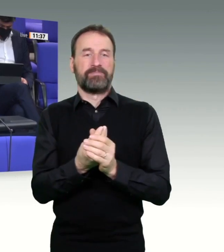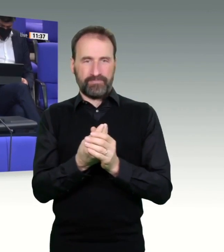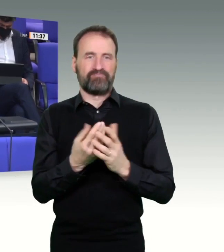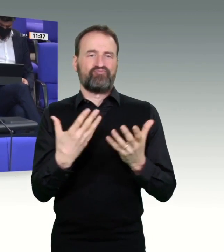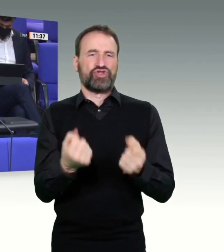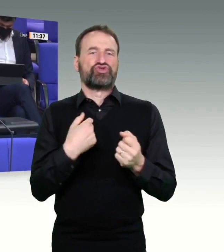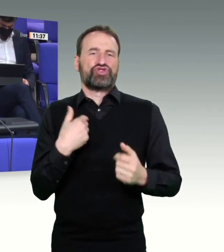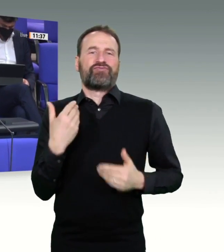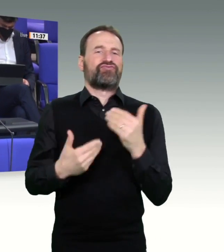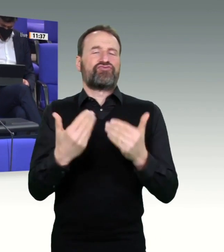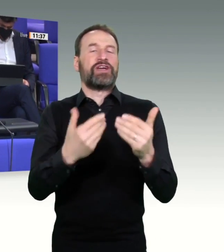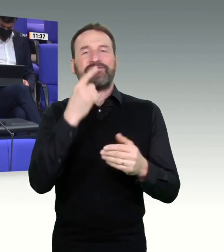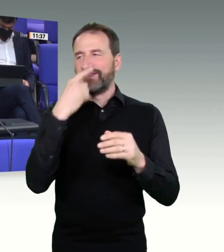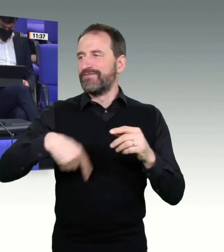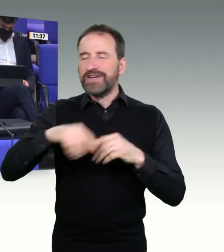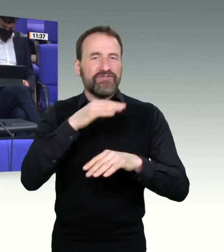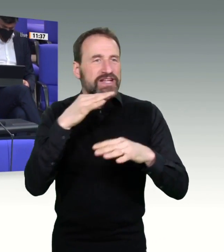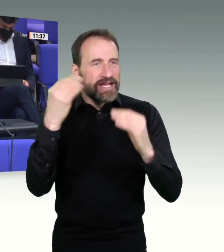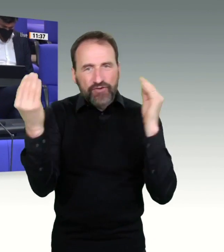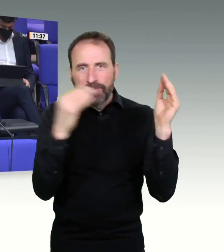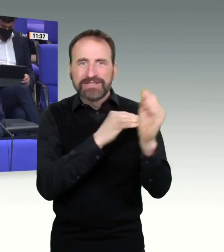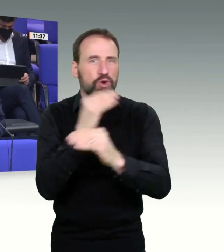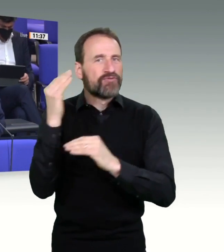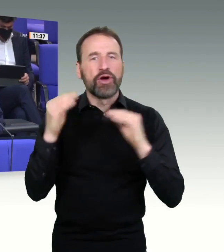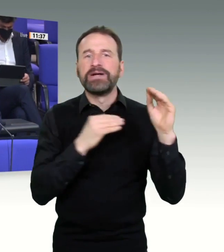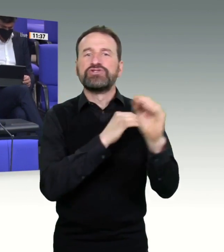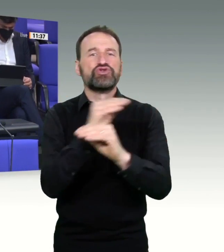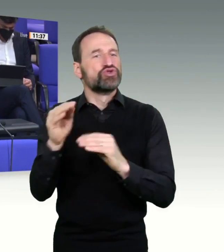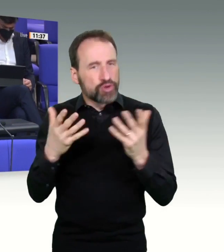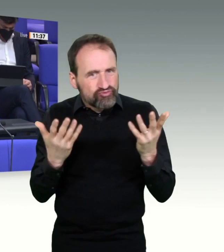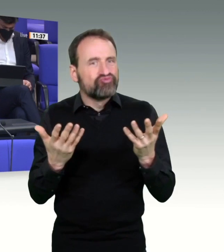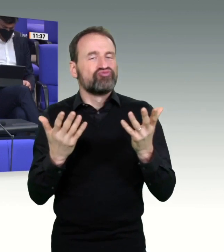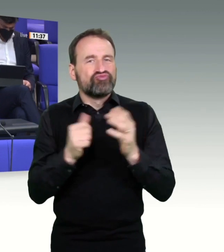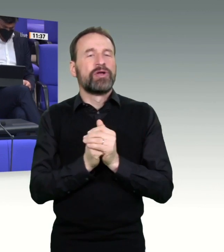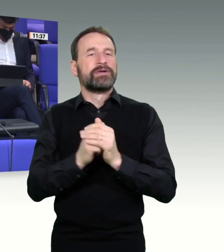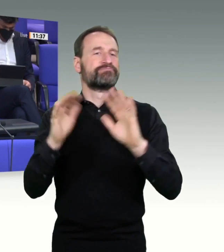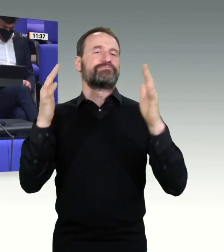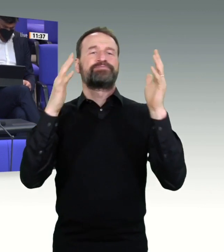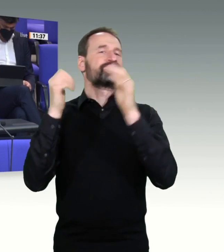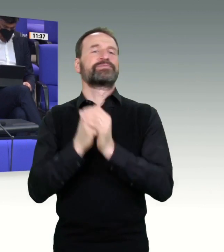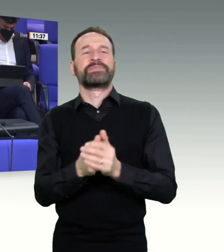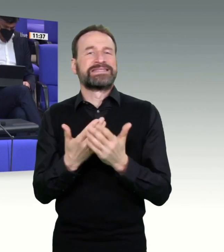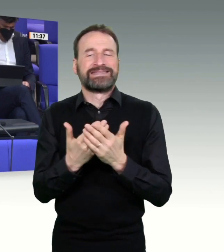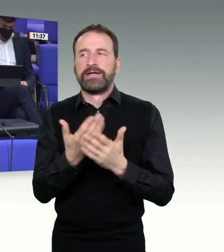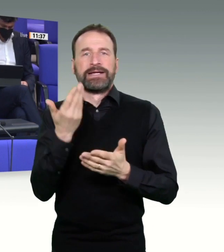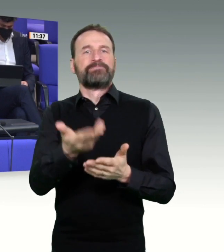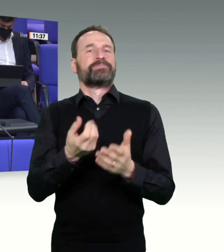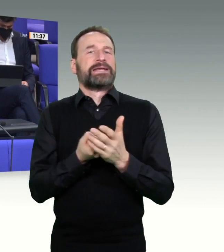ich froh über jedes Projekt, das umgesetzt wird, weil wir das gemeinsam machen müssen.